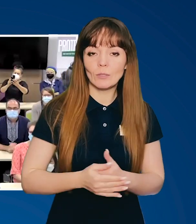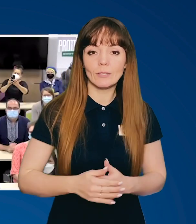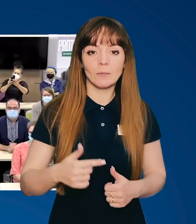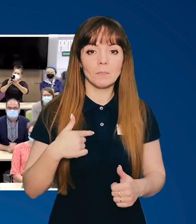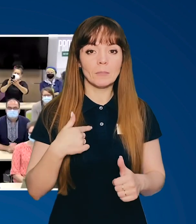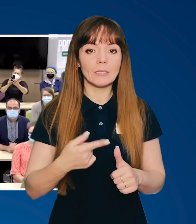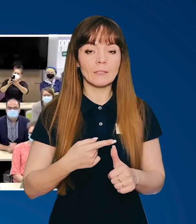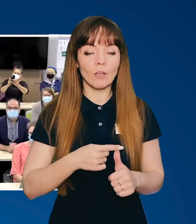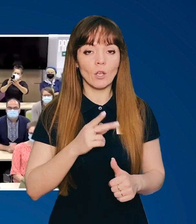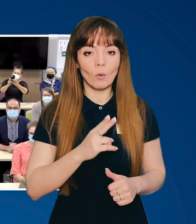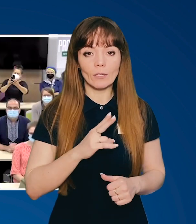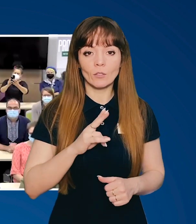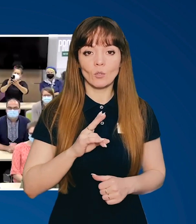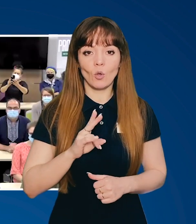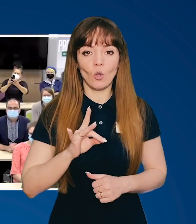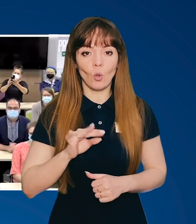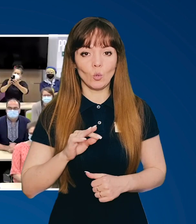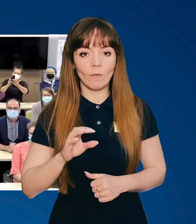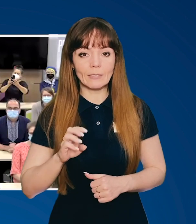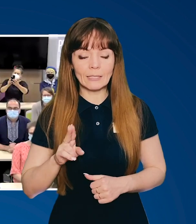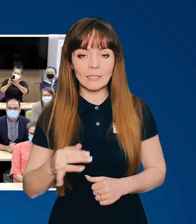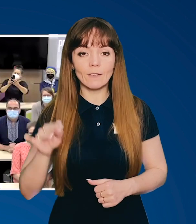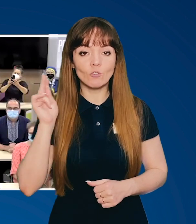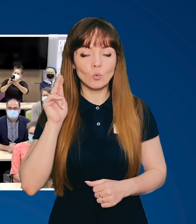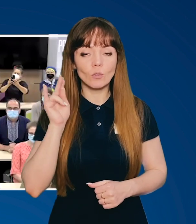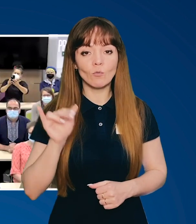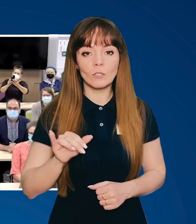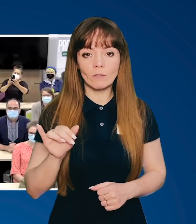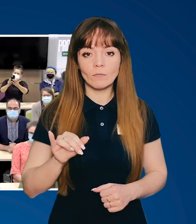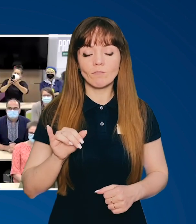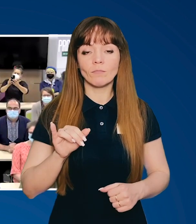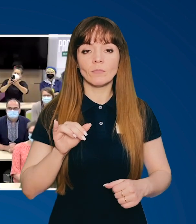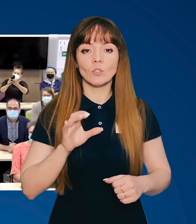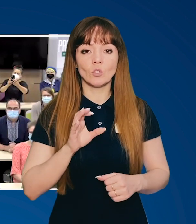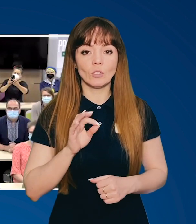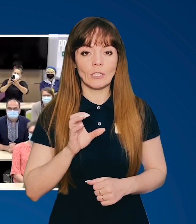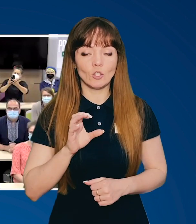звати Квін Розвадовський. Я вчуся у університеті Саскачування,